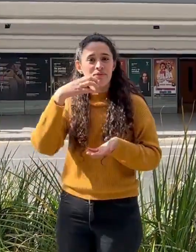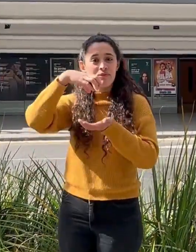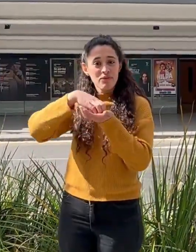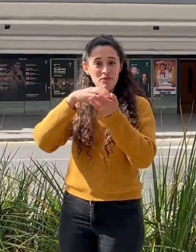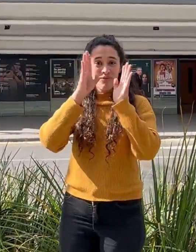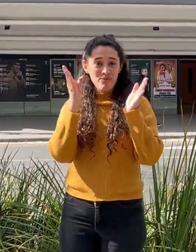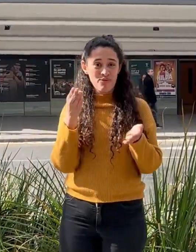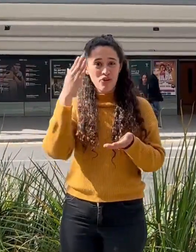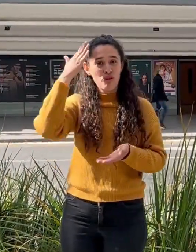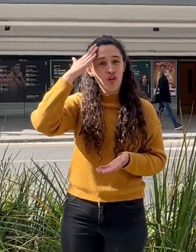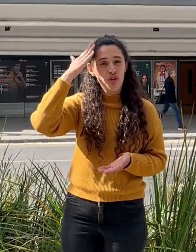Plaza,